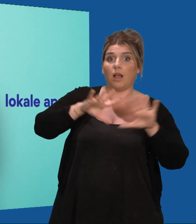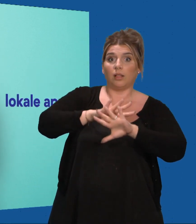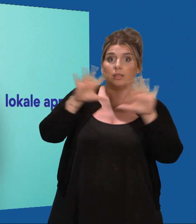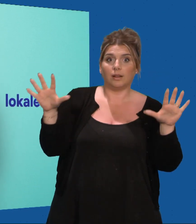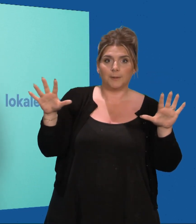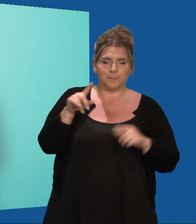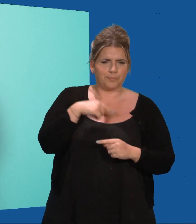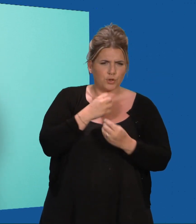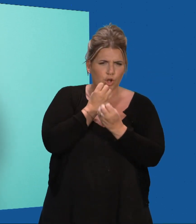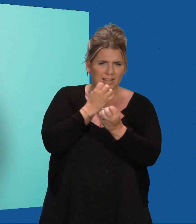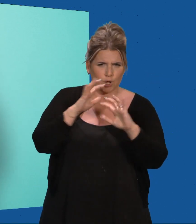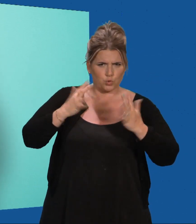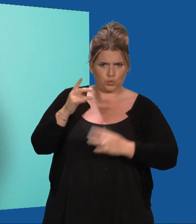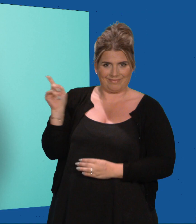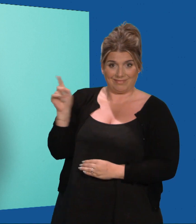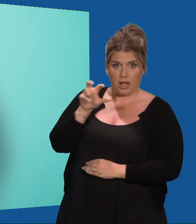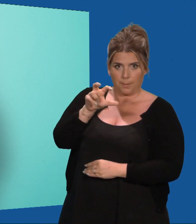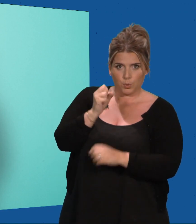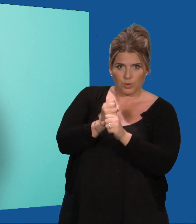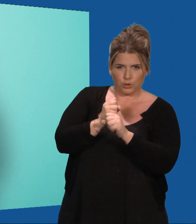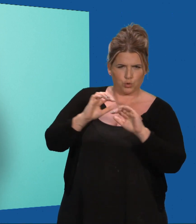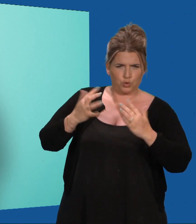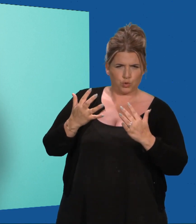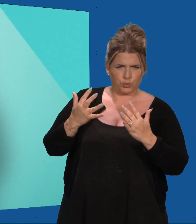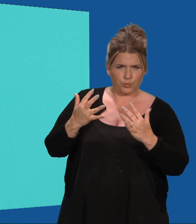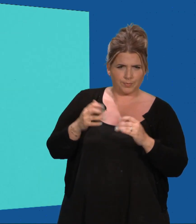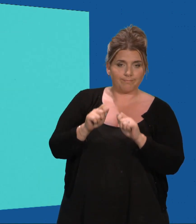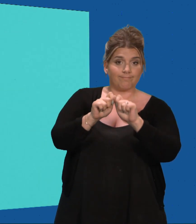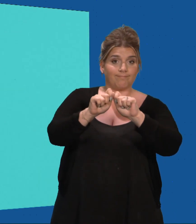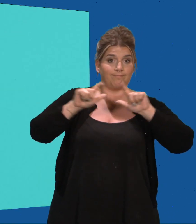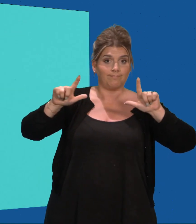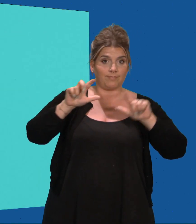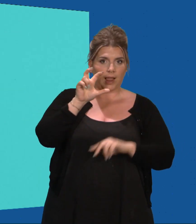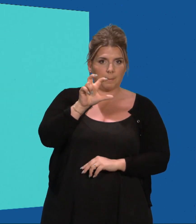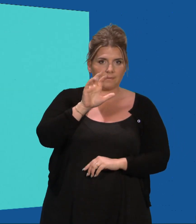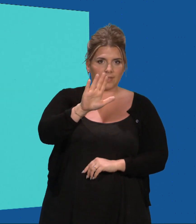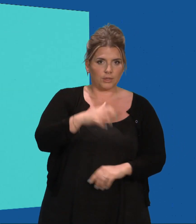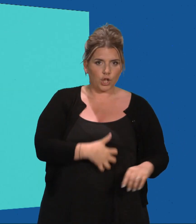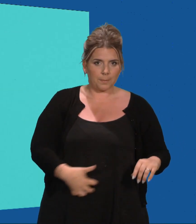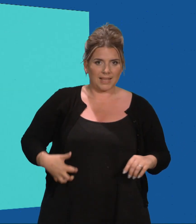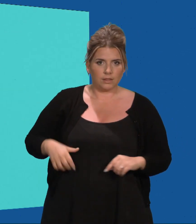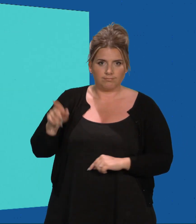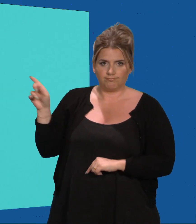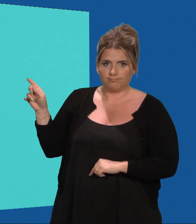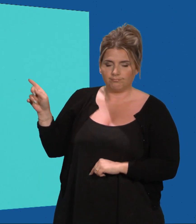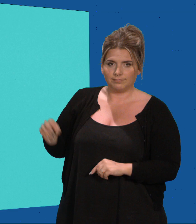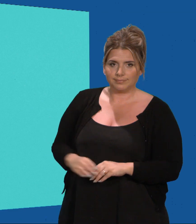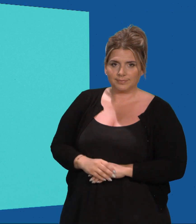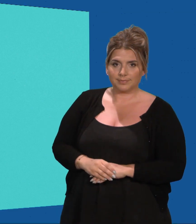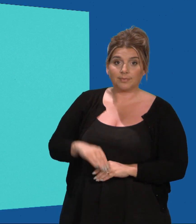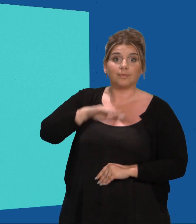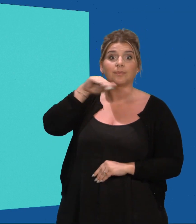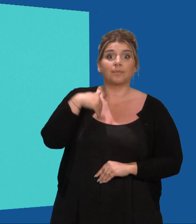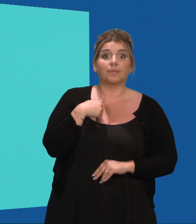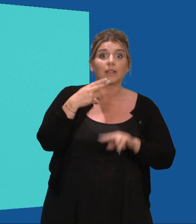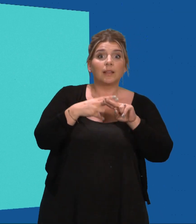heel Vlaanderen. Ik leg je uit hoe de app van jouw gemeente werkt. Open de app van jouw gemeente. De naam